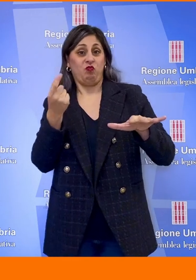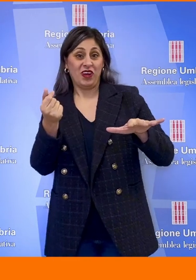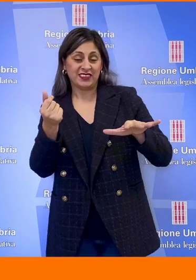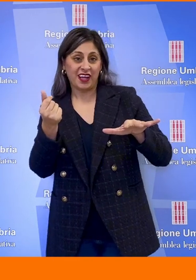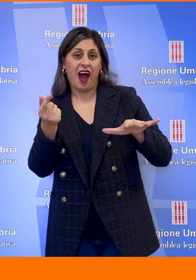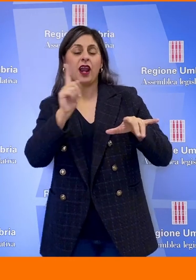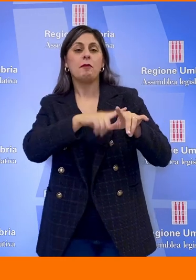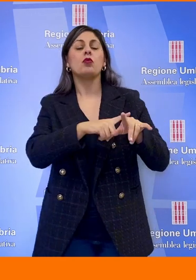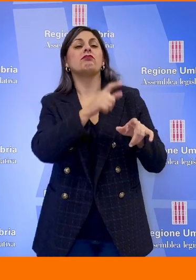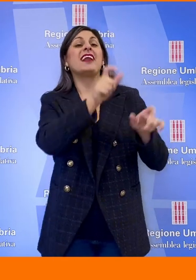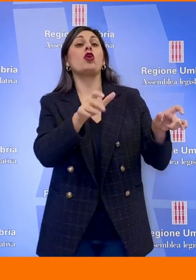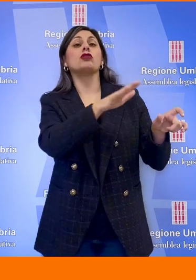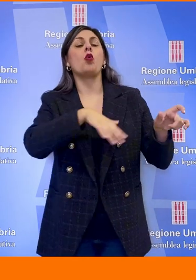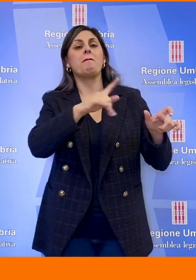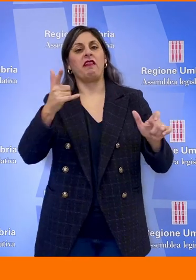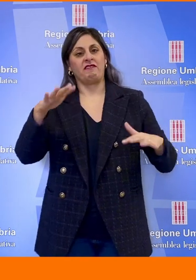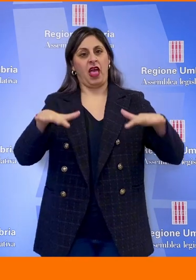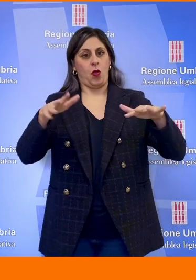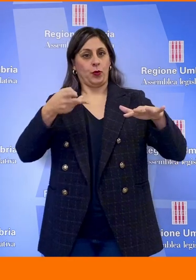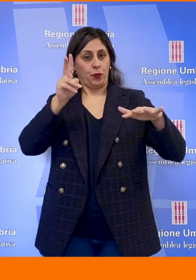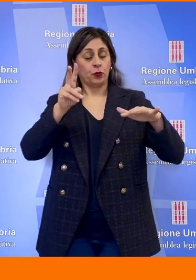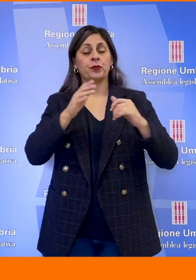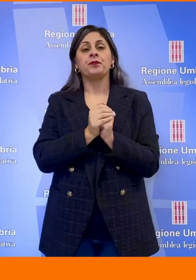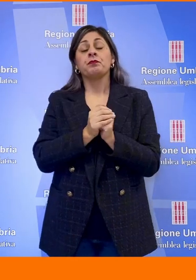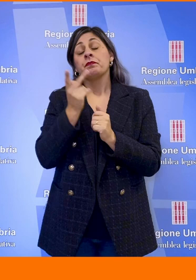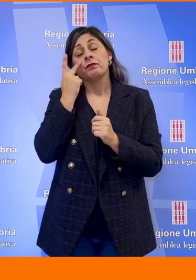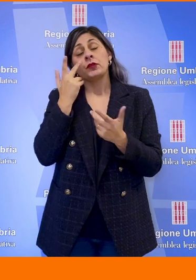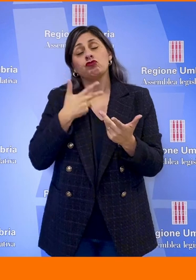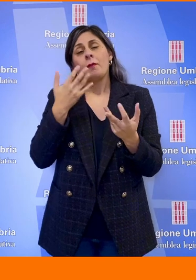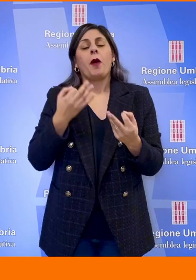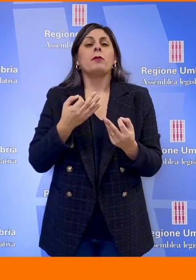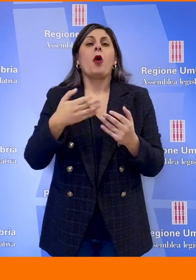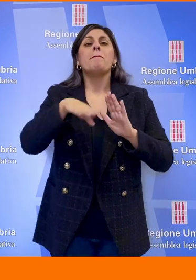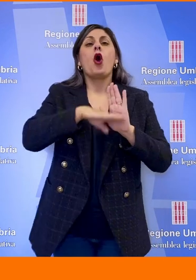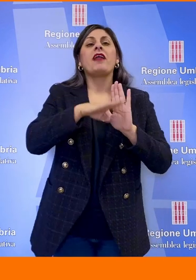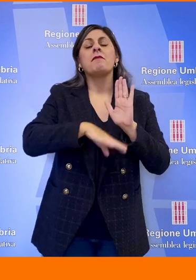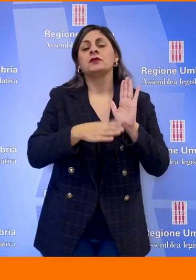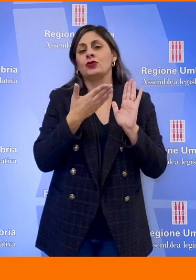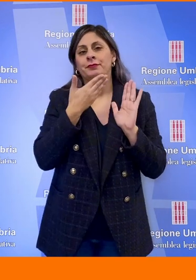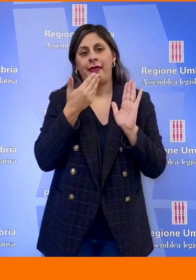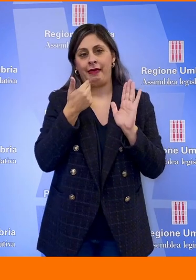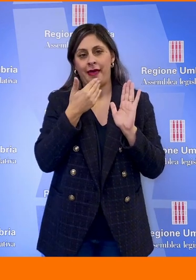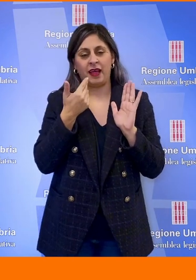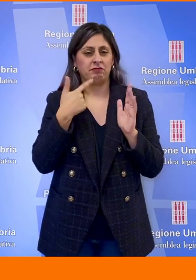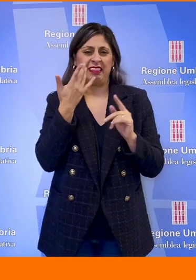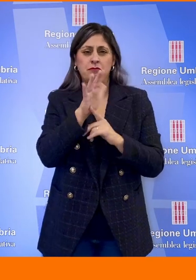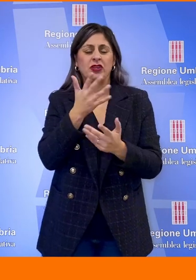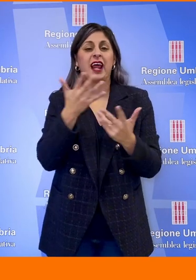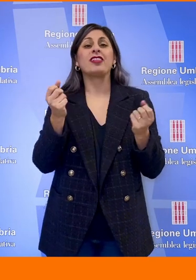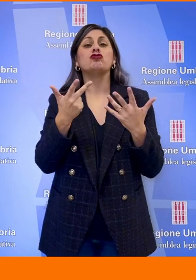risorse umane. Vediamo come c'è stata una mancanza programmazione e lo dimostrano i 18 direttori che si sono alternati.